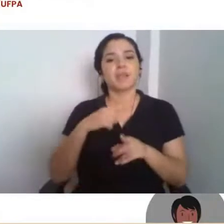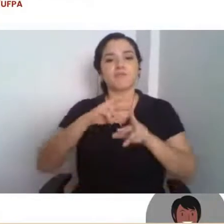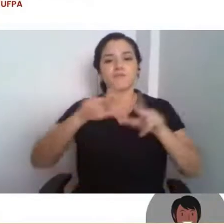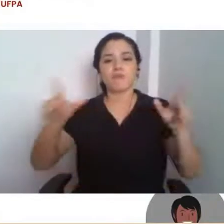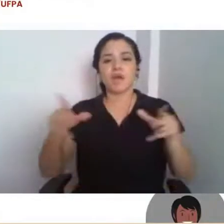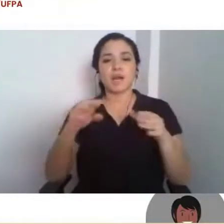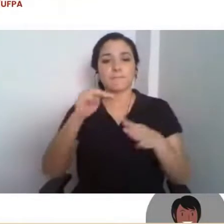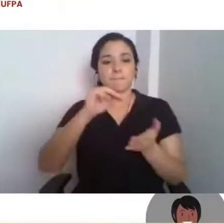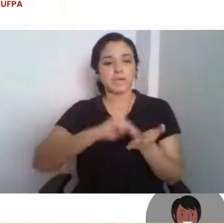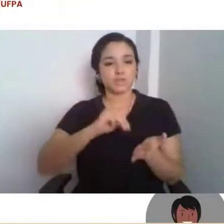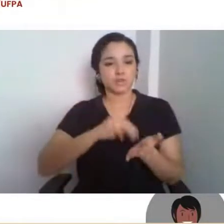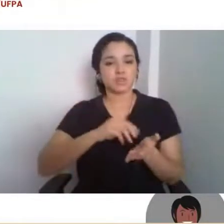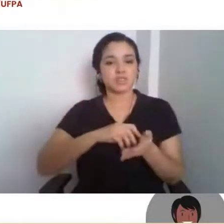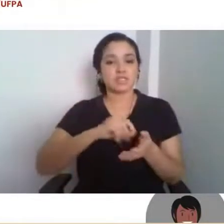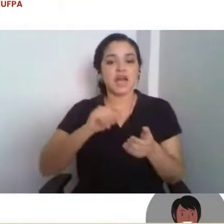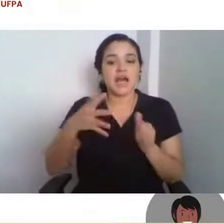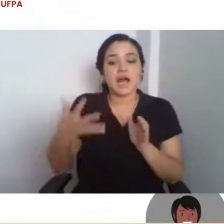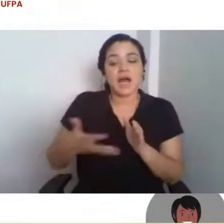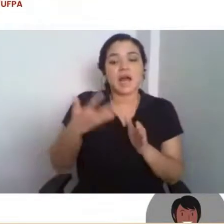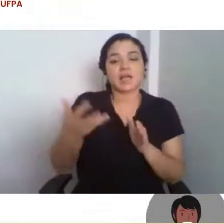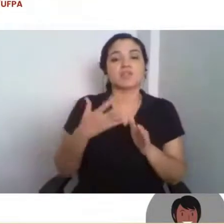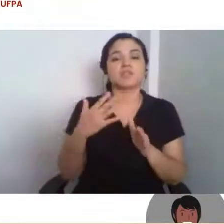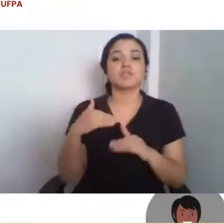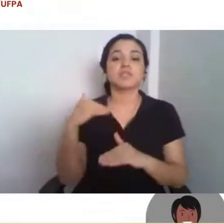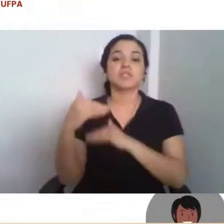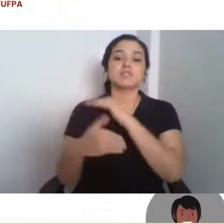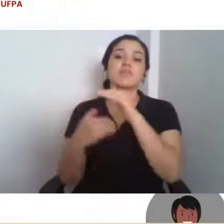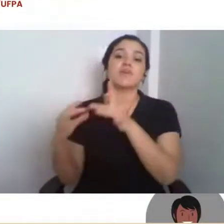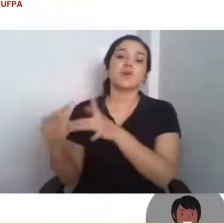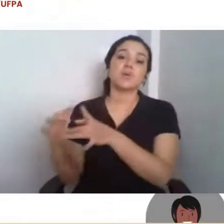desenvolvidas no contexto do PCNA.